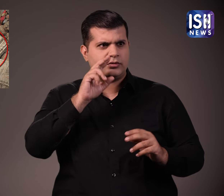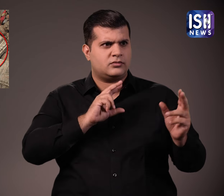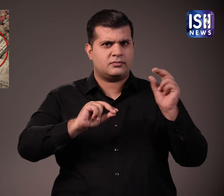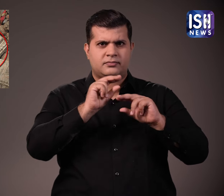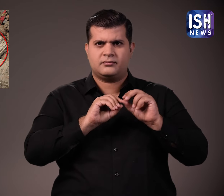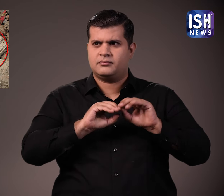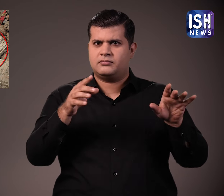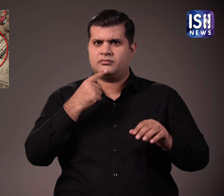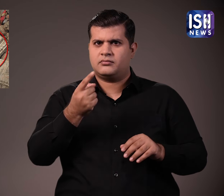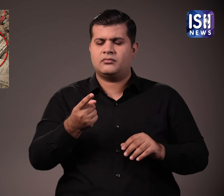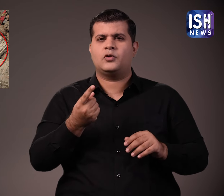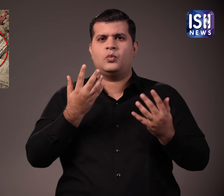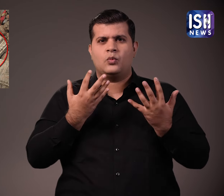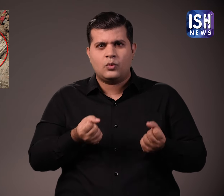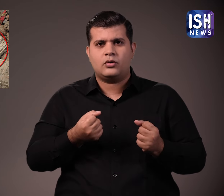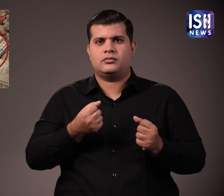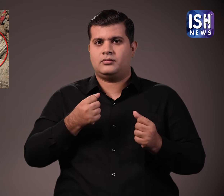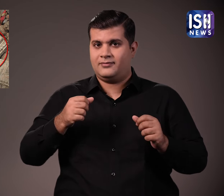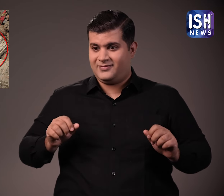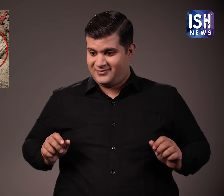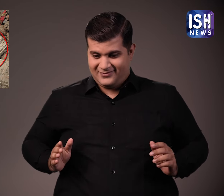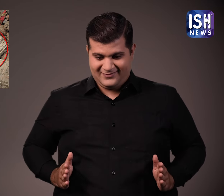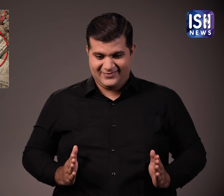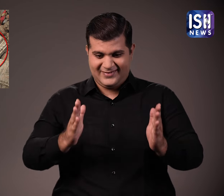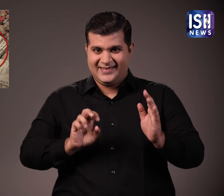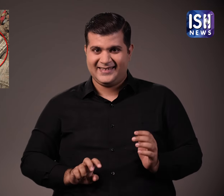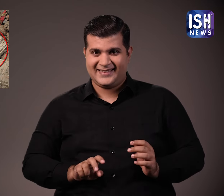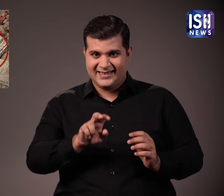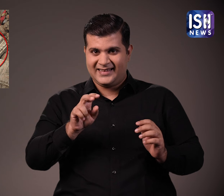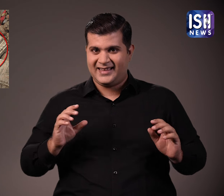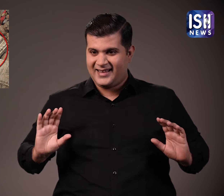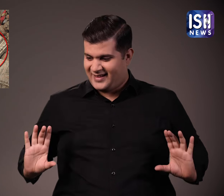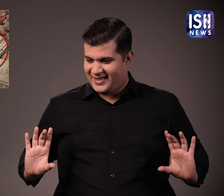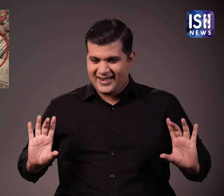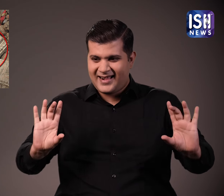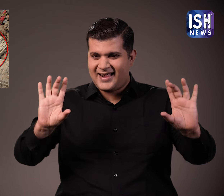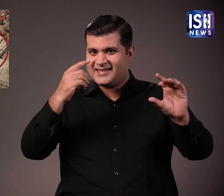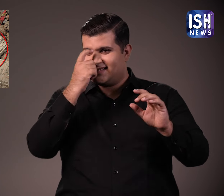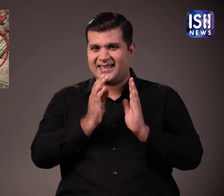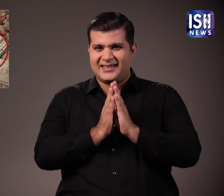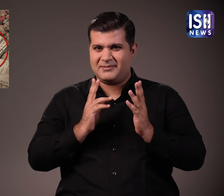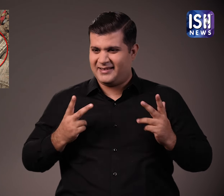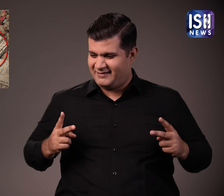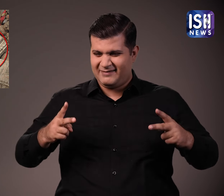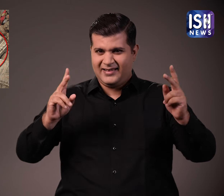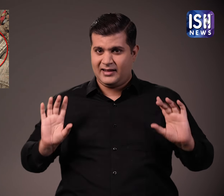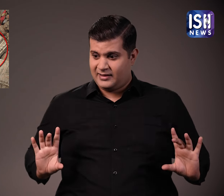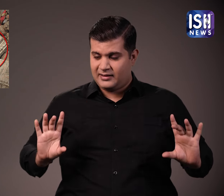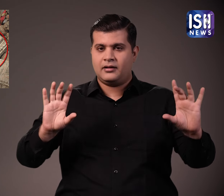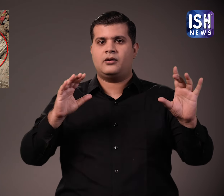बताया जा रहा है कि सीडियों के किनारे लगी जैन धिर्थंकरों की मूर्तियों को तोड़ दिया गया